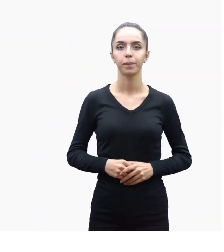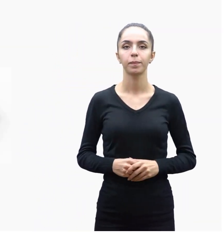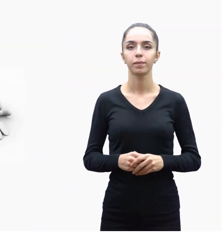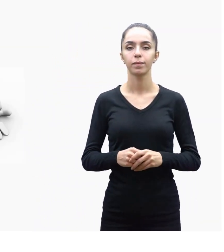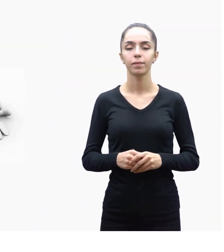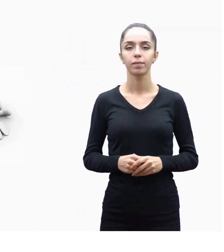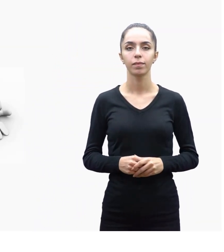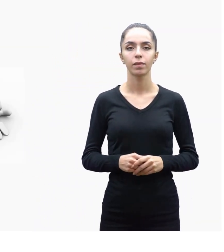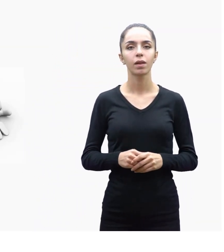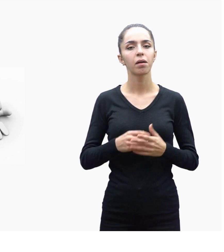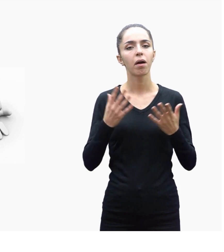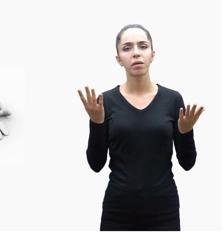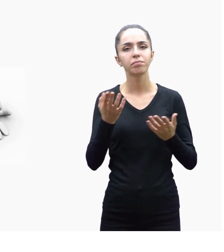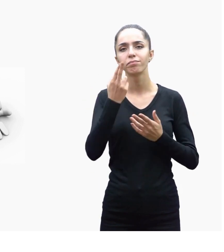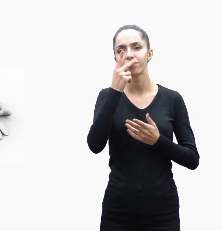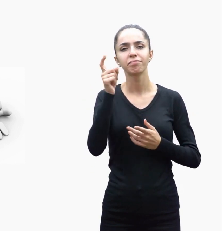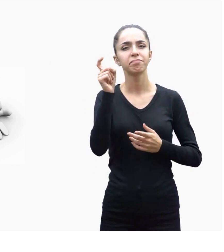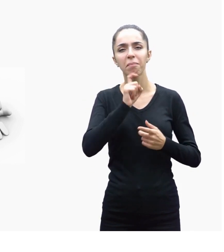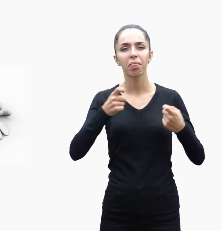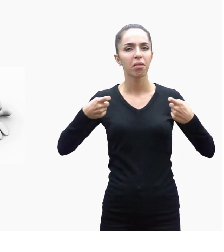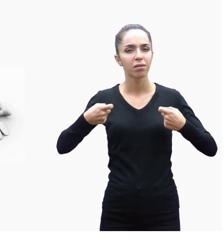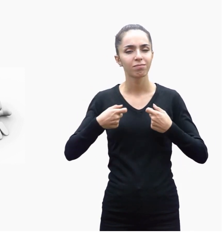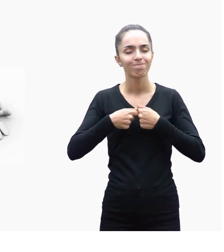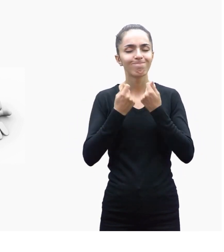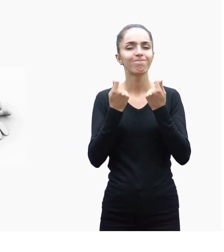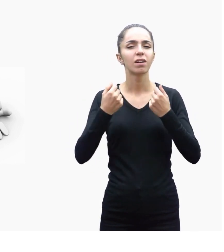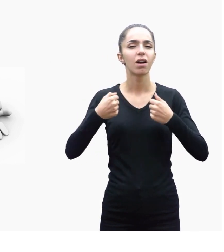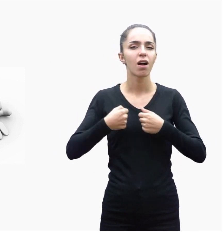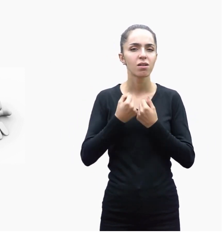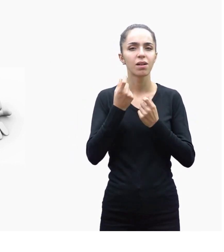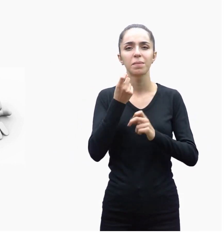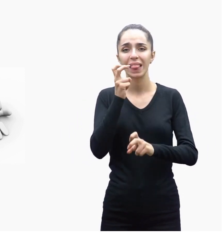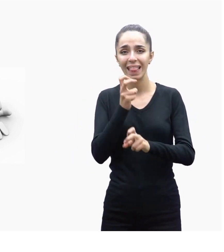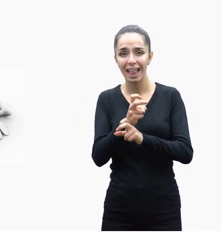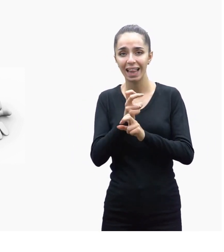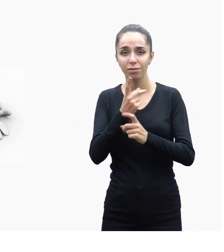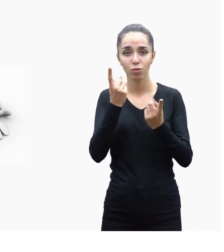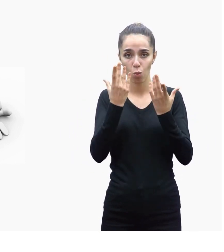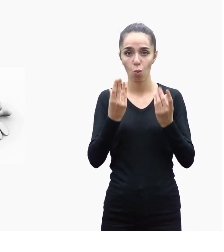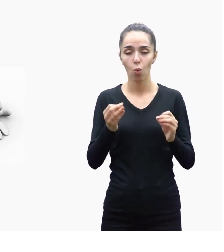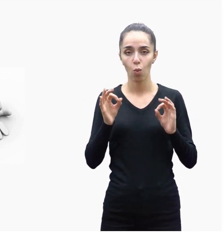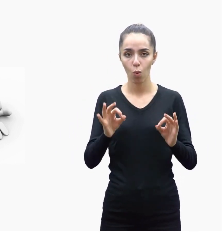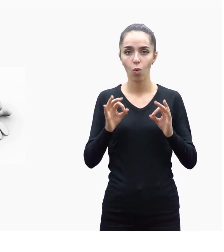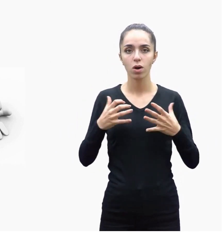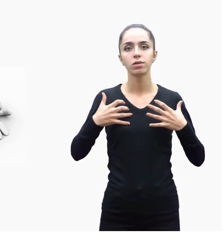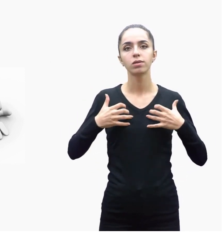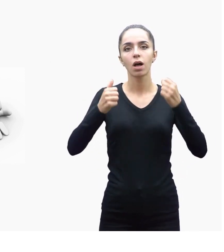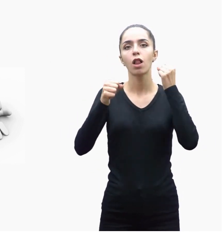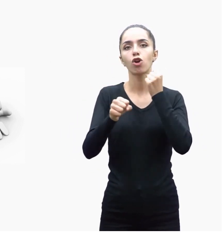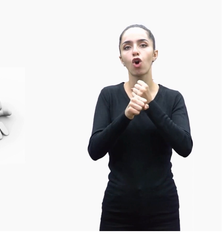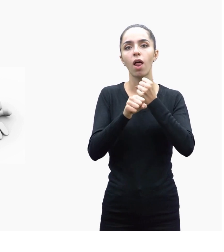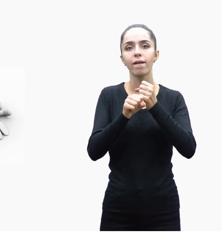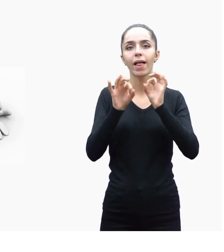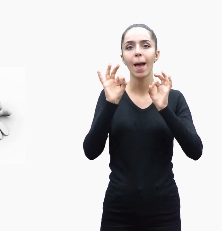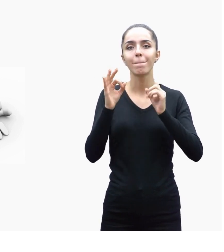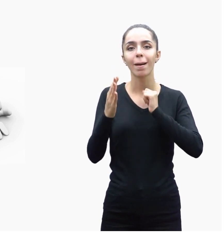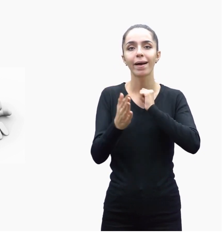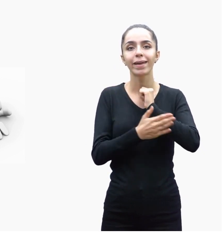Herhangi bir kaza ya da yaşamı tehlikeye düşüren durumda, sağlık görevlilerinin yardımı sağlanıncaya